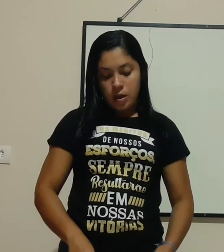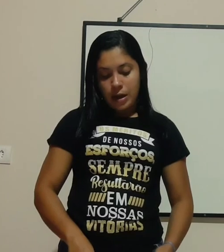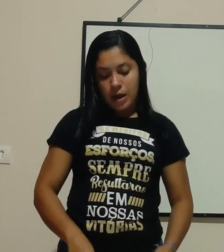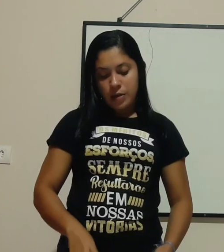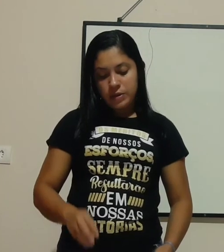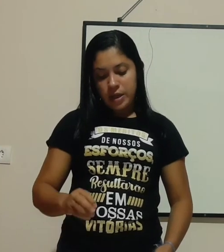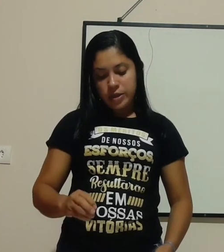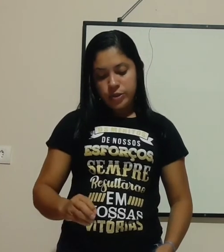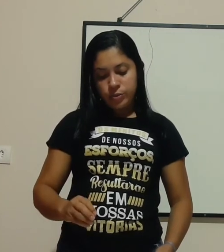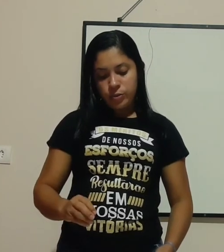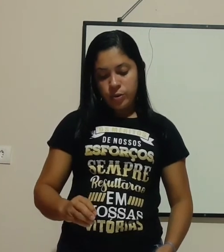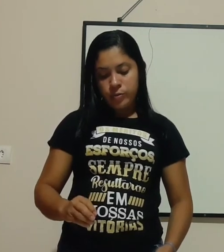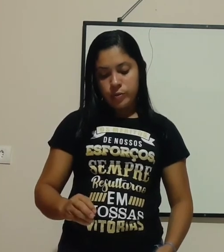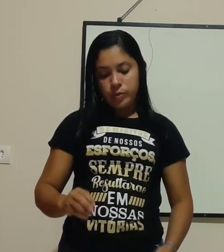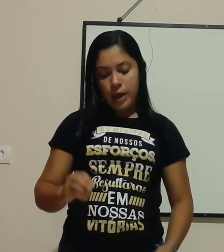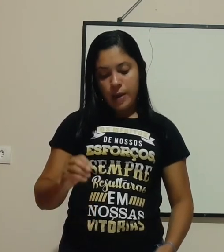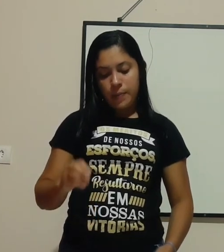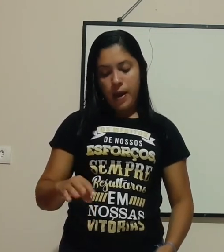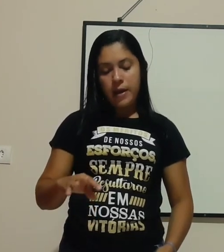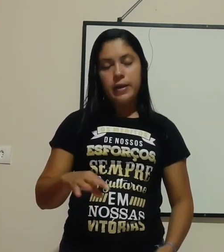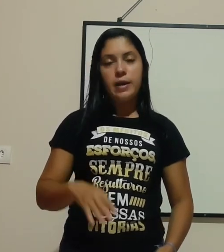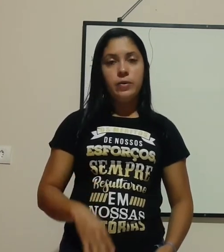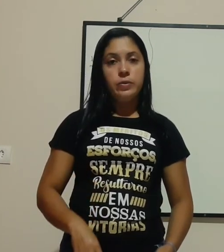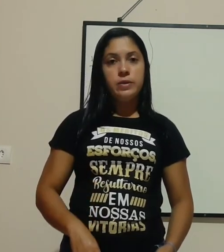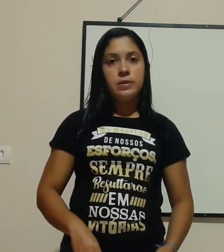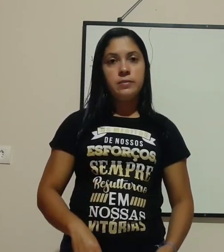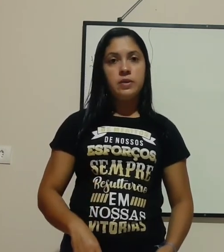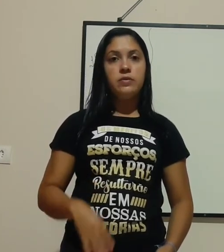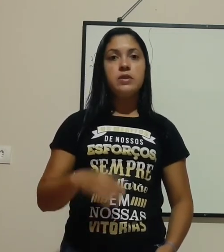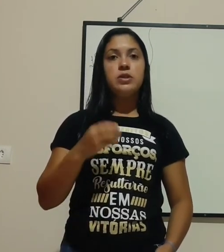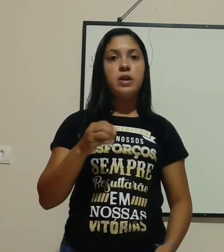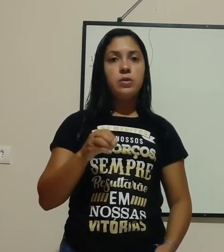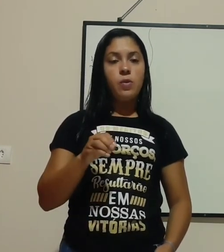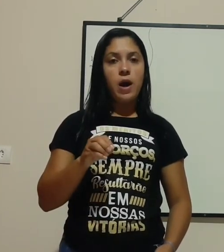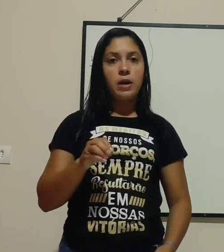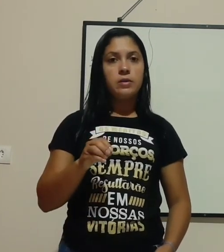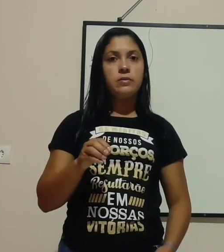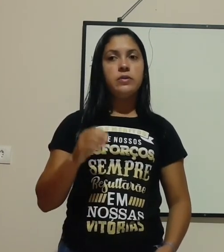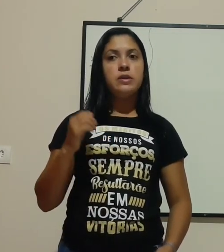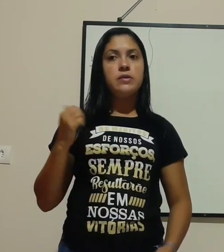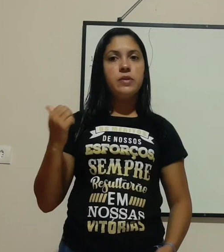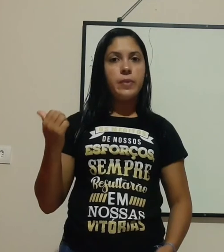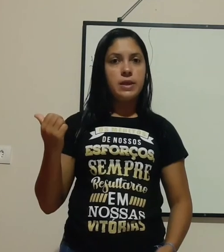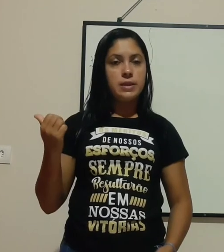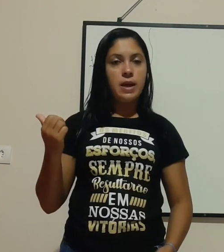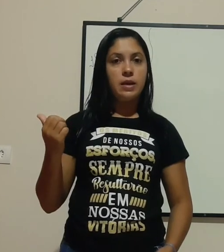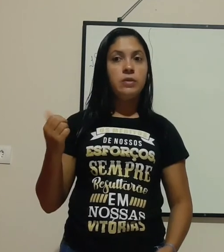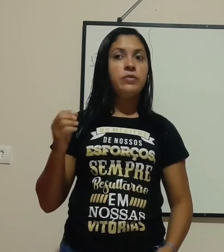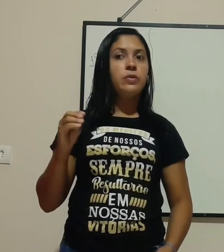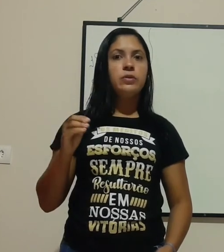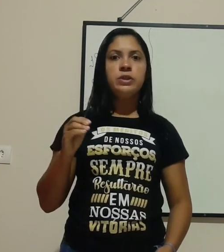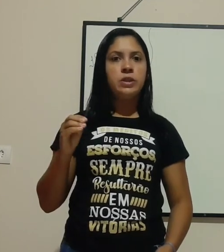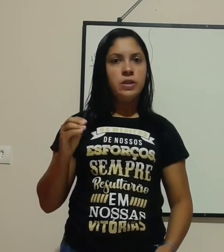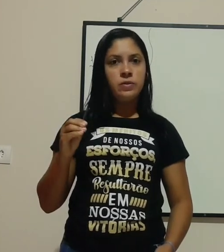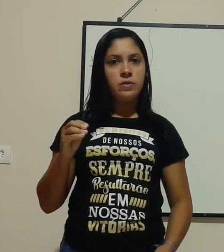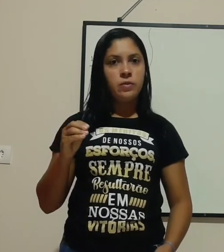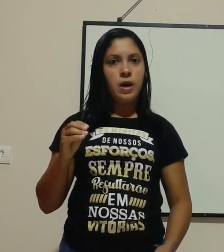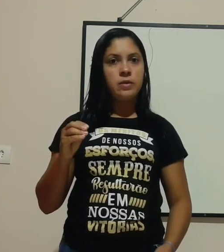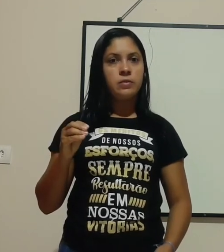Ao sair de um cômodo, apague a luz, se você está no quarto, você foi para a sala, não ficou ninguém no seu quarto,